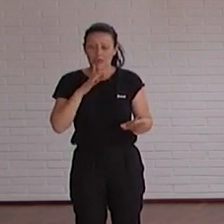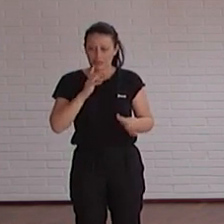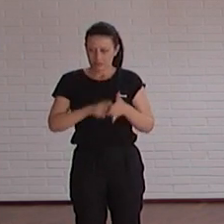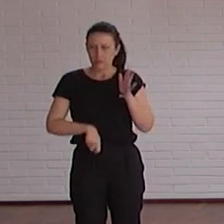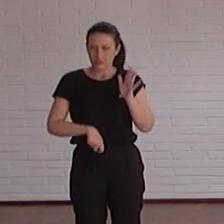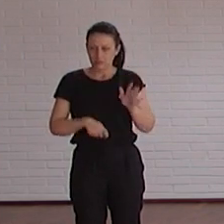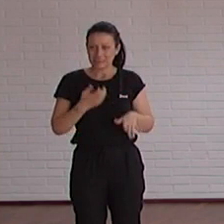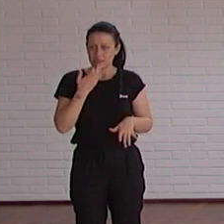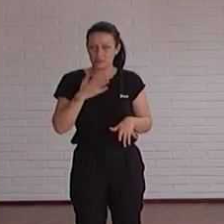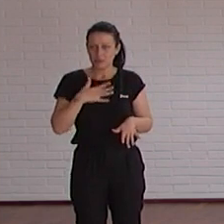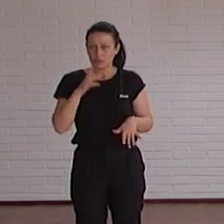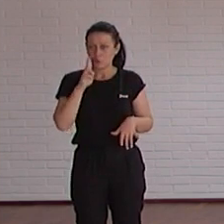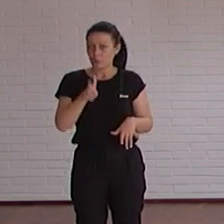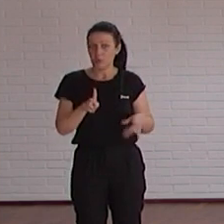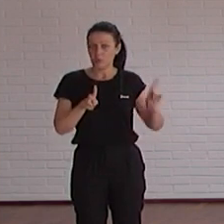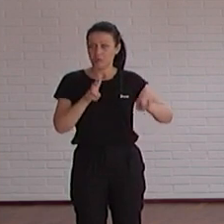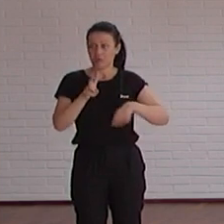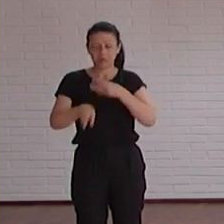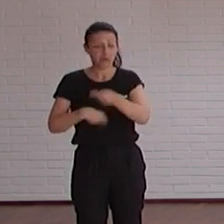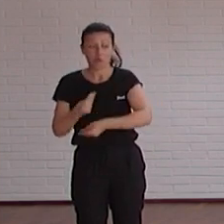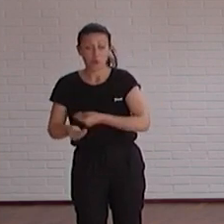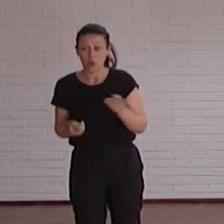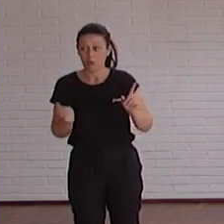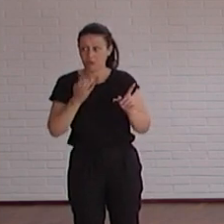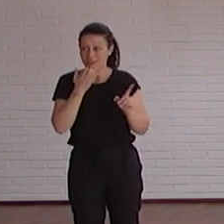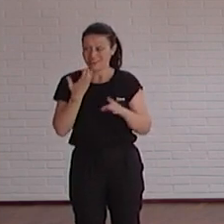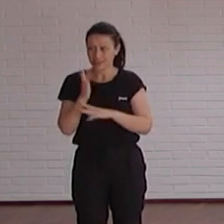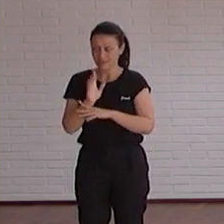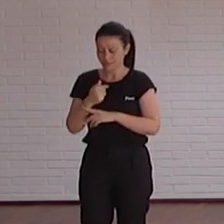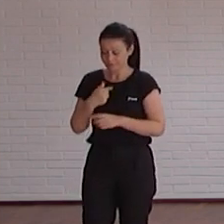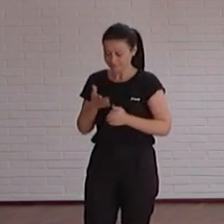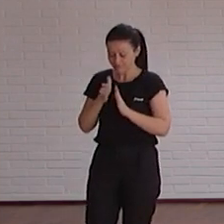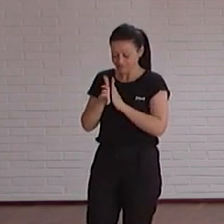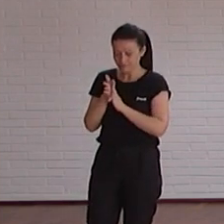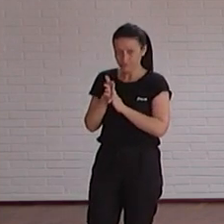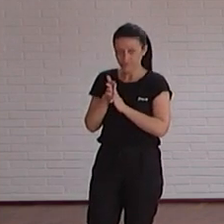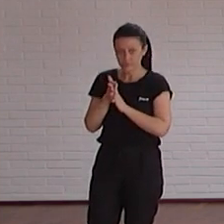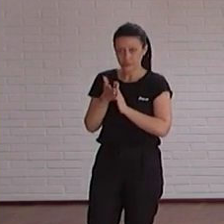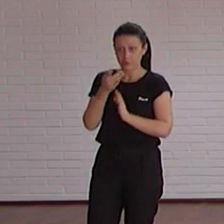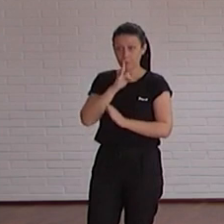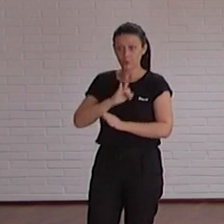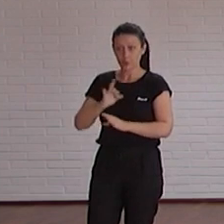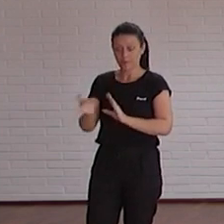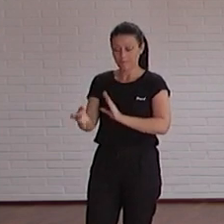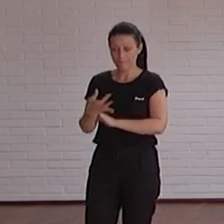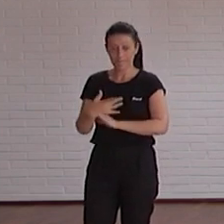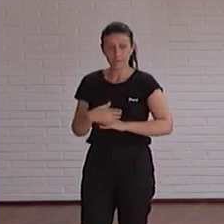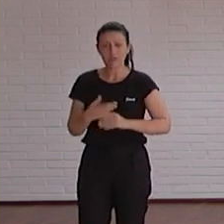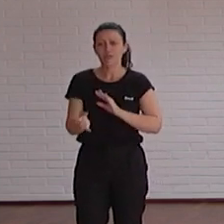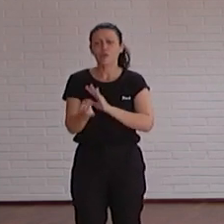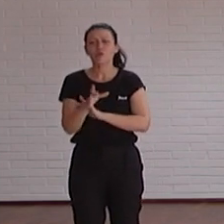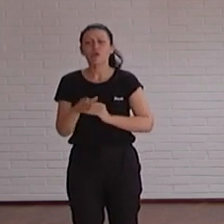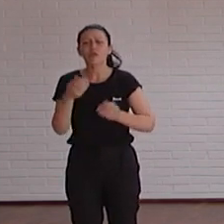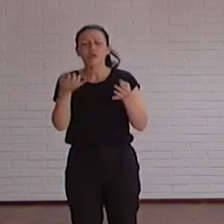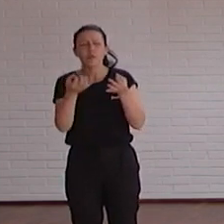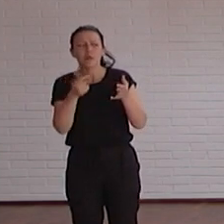yo no lo hago vale y un ejemplo que me puse es tú a mí me llama mucha atención y es me envía un correo y me dice ¿qué pone en el correo?